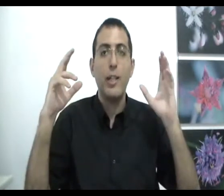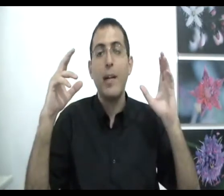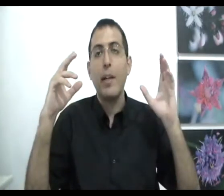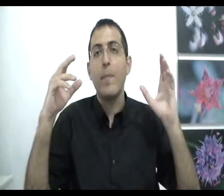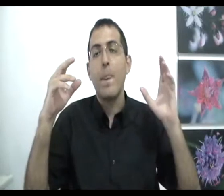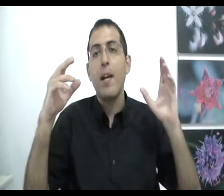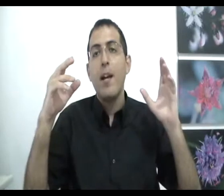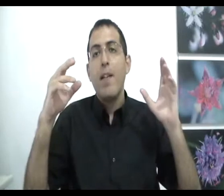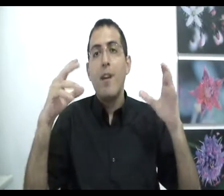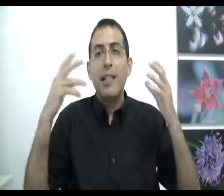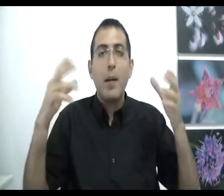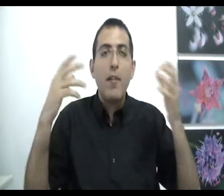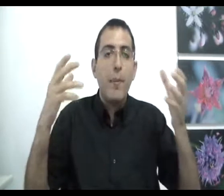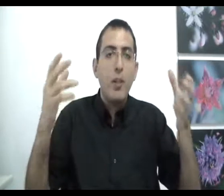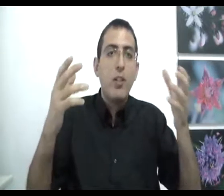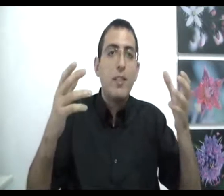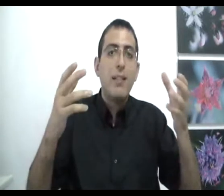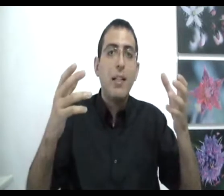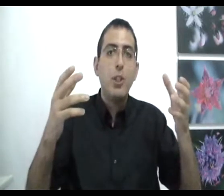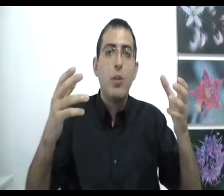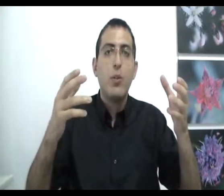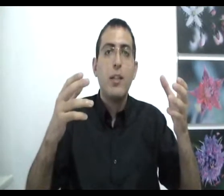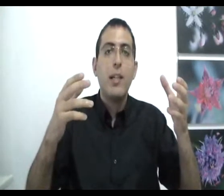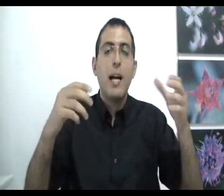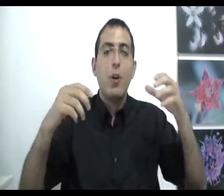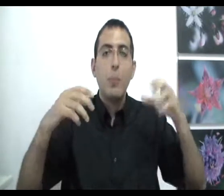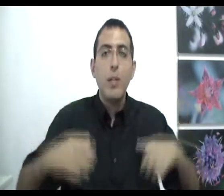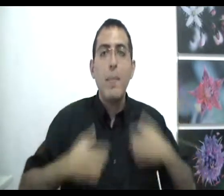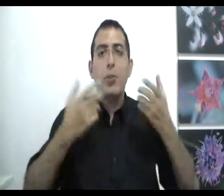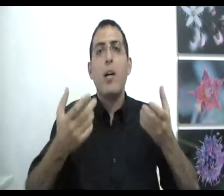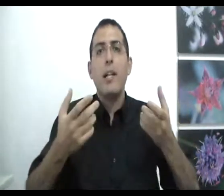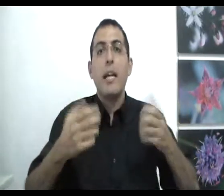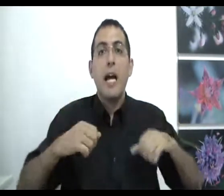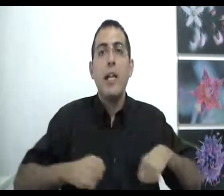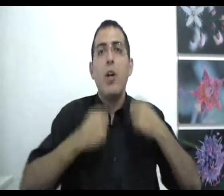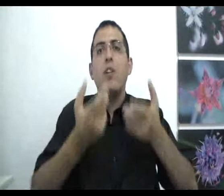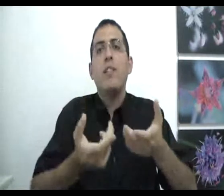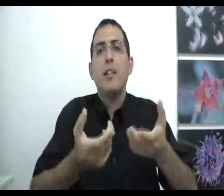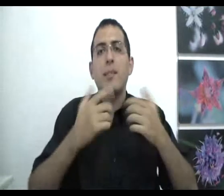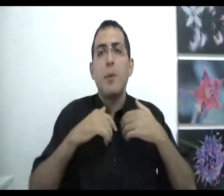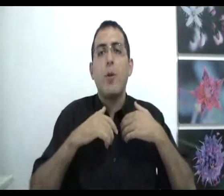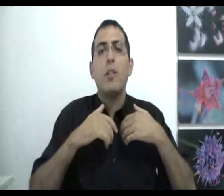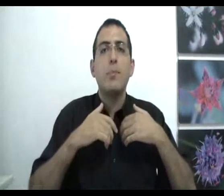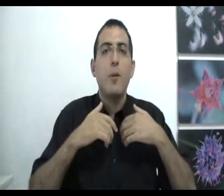לגמרי והאדם גם אף פעם לא יכול לבטל את העני שלו, כי הכל מונה מתוך העני העני לא יכול לבטל את עצמו בכוחות עצמו